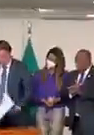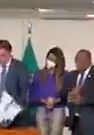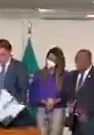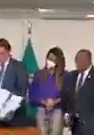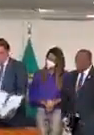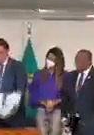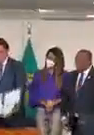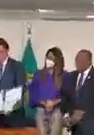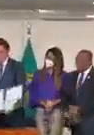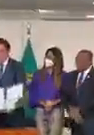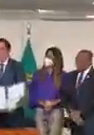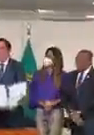liberdade e autonomia dos cidadãos.